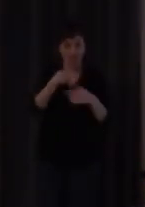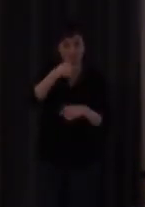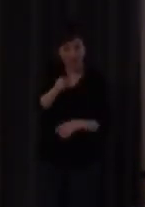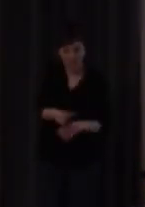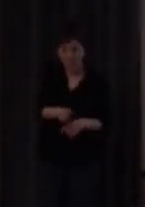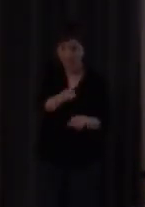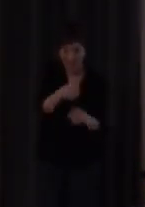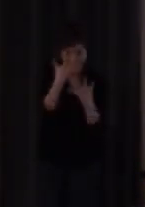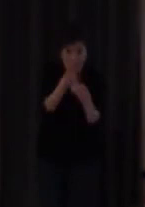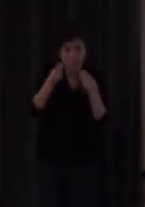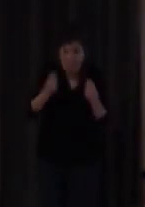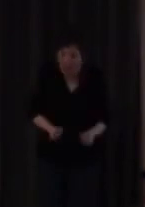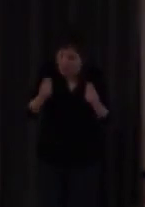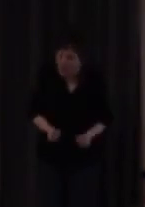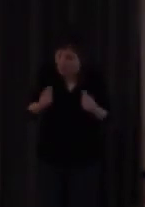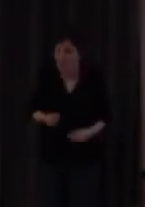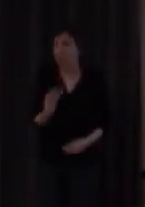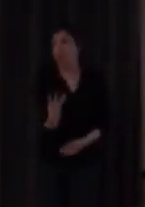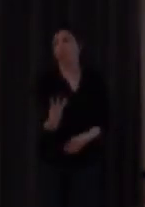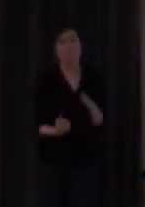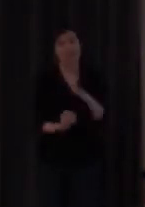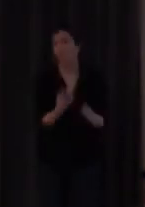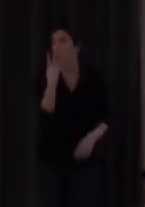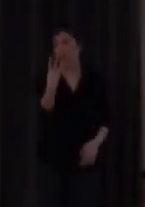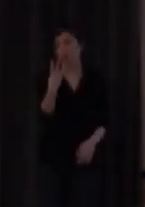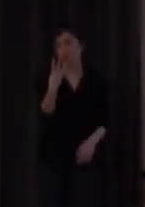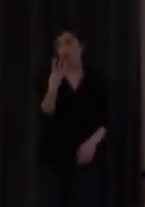entendía bien bien bien cuatro como máximo